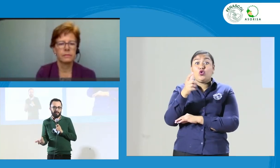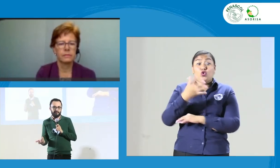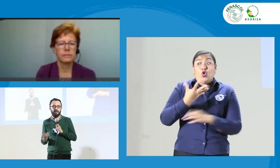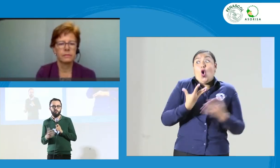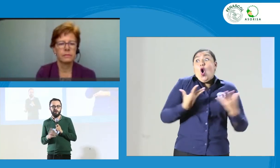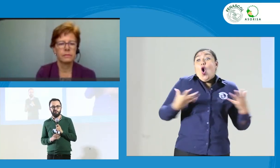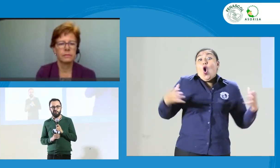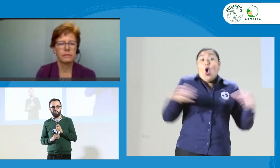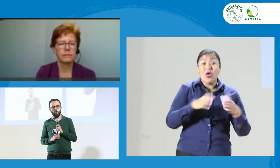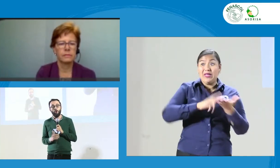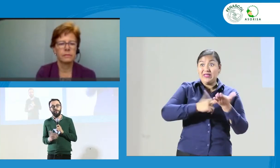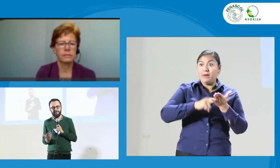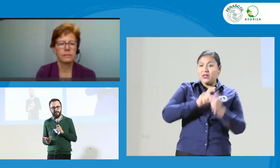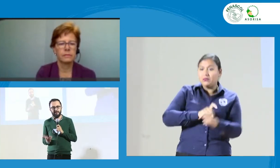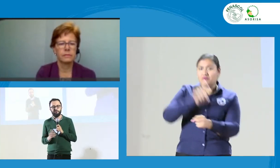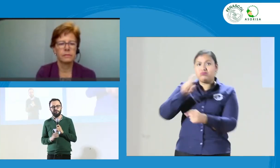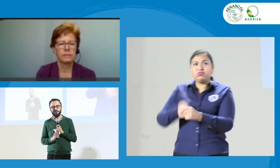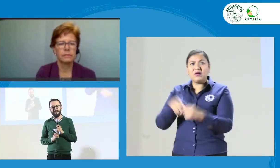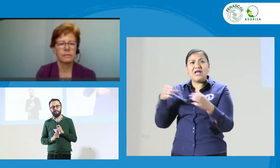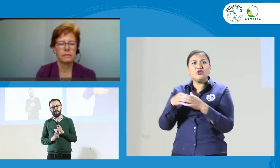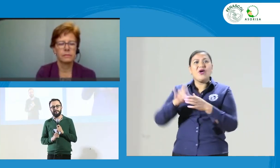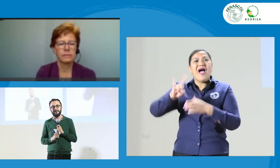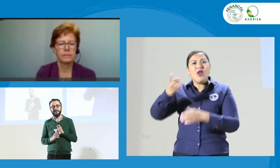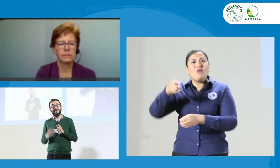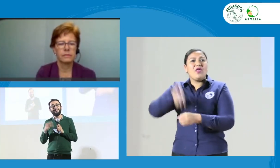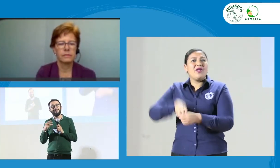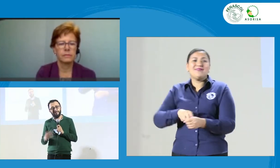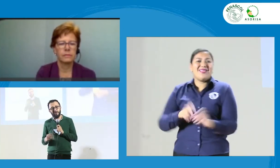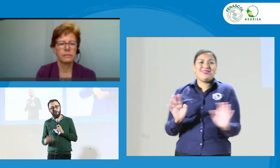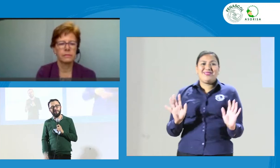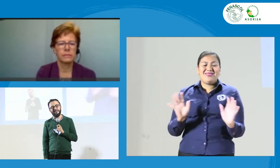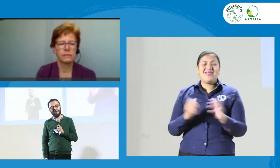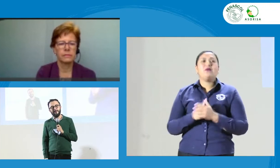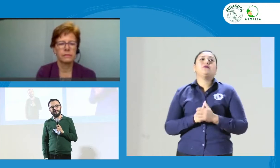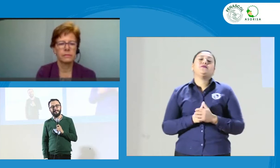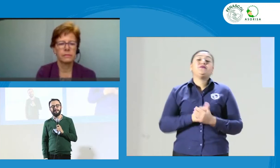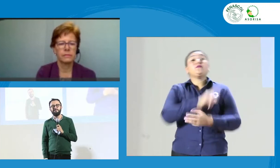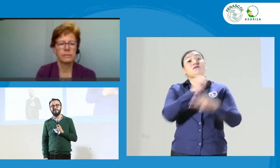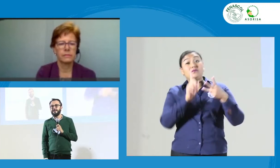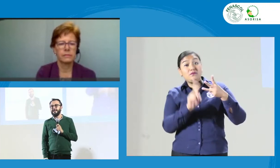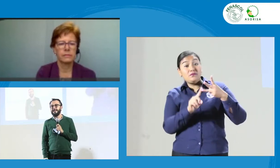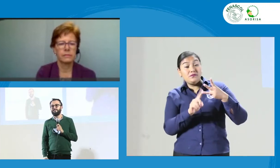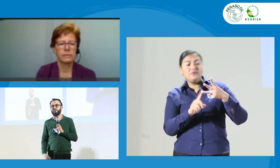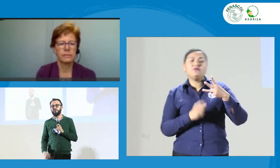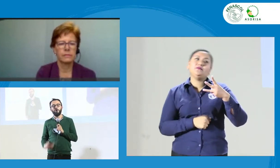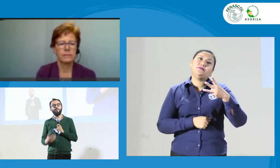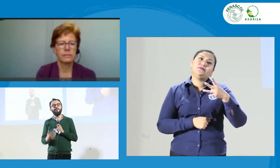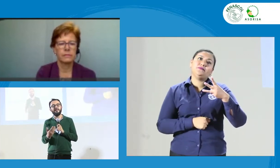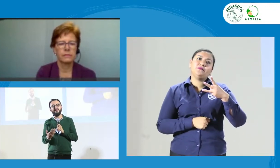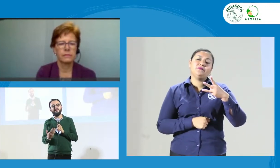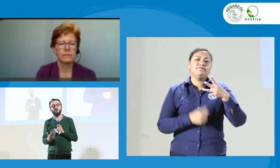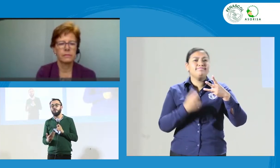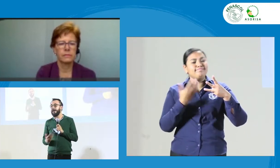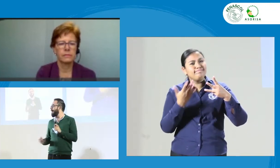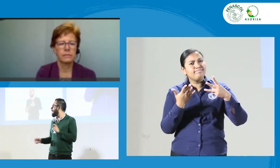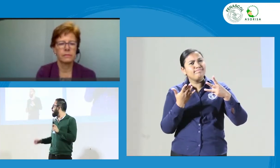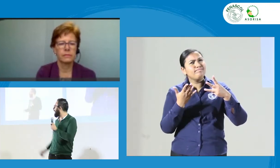una situación o en una federación de intérpretes. Y tercero, Margarita, ¿qué opinas de la figura de